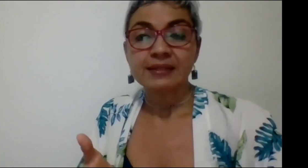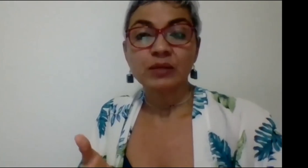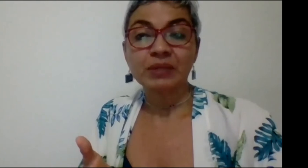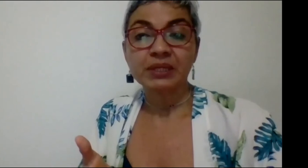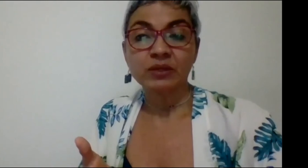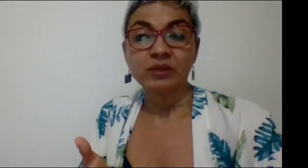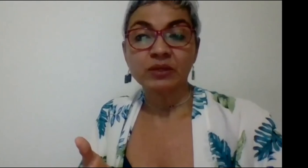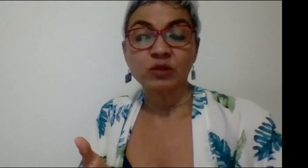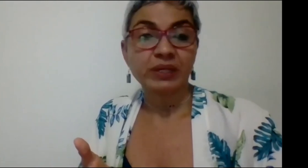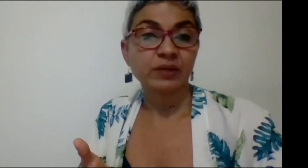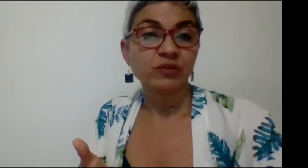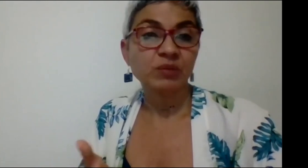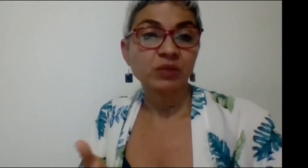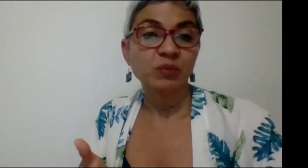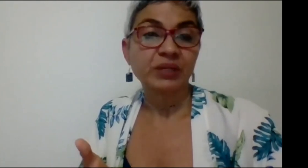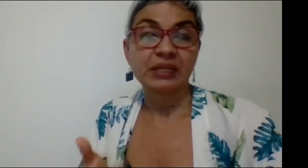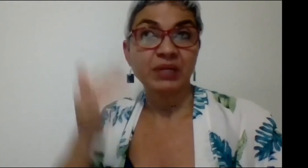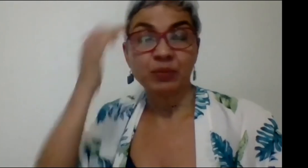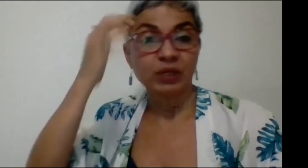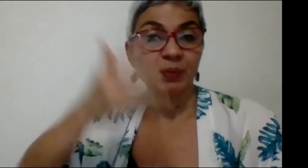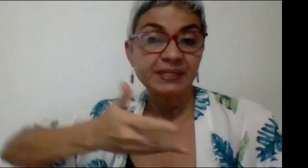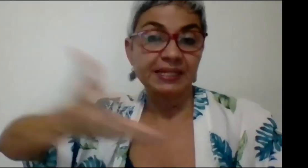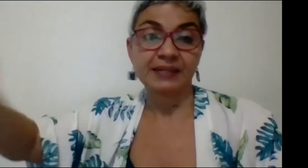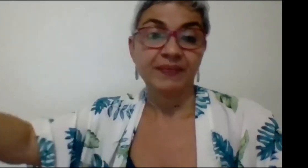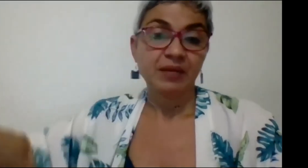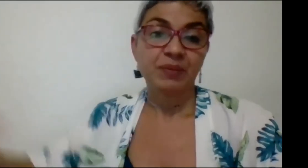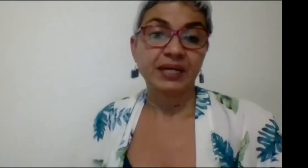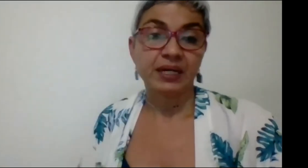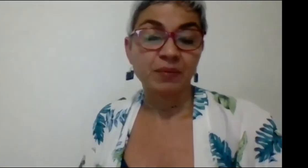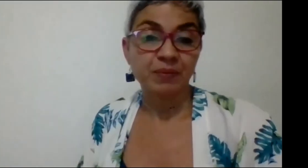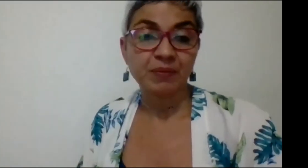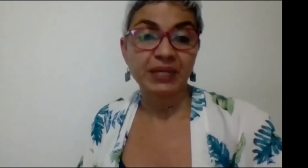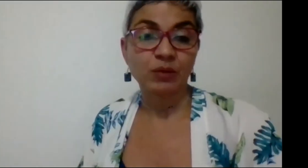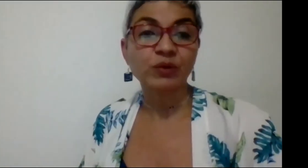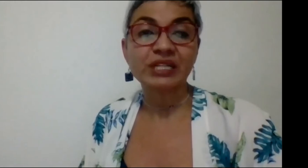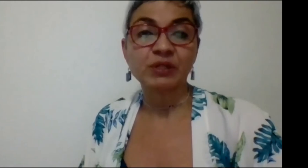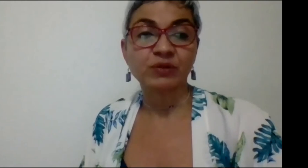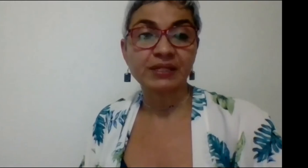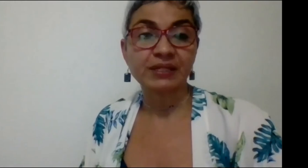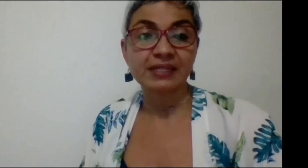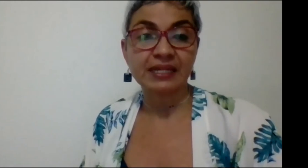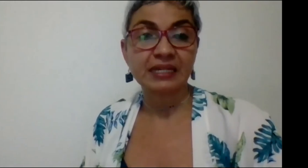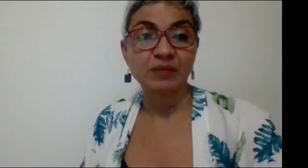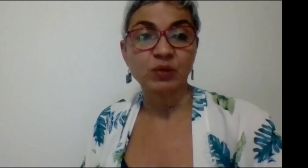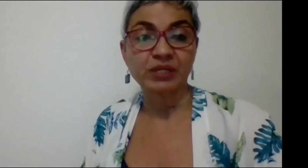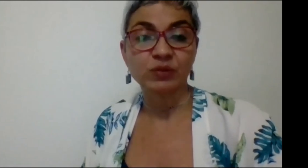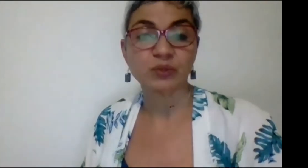seguramente nos va a dar un cimiento importante para poderlo pensar para otras personas que quieran mejorar su